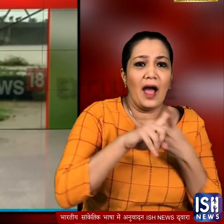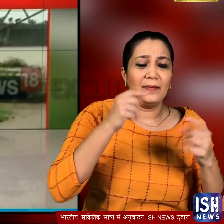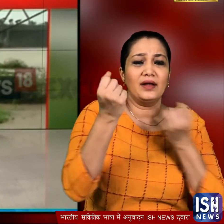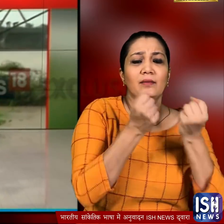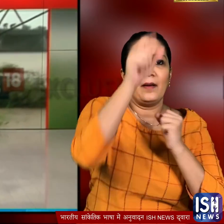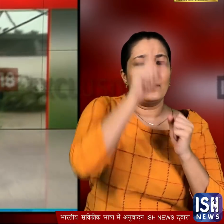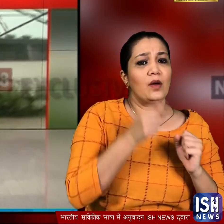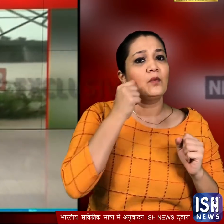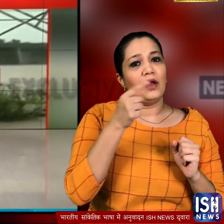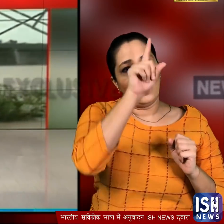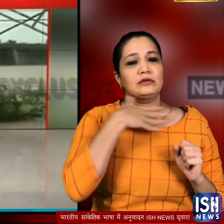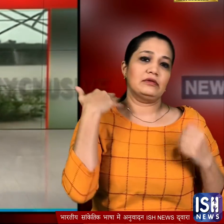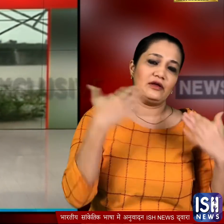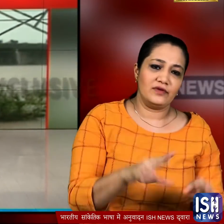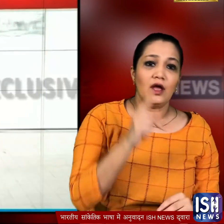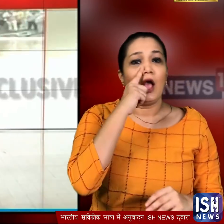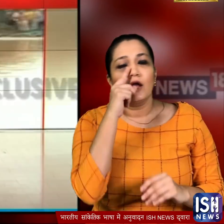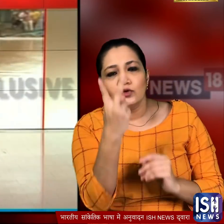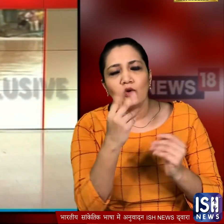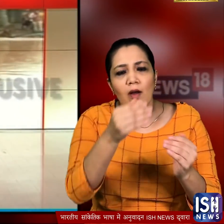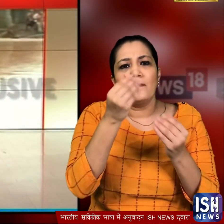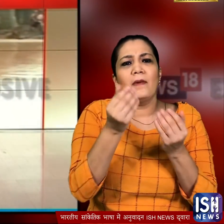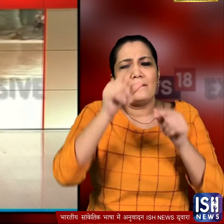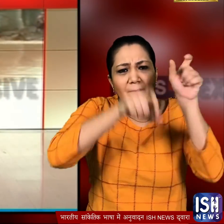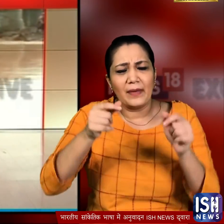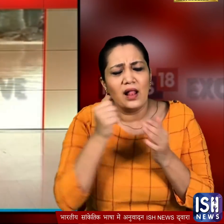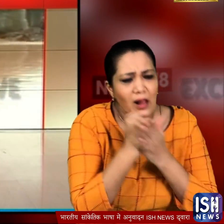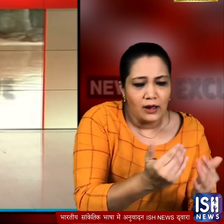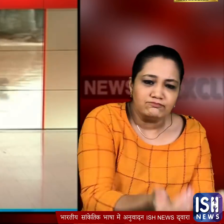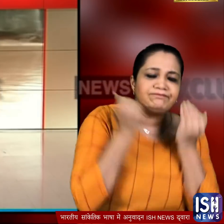सवार एक आदमी की मौत हो गए जबकि दो महिलाओं को आसपास के कुछ लोगों ने डूबने से बचा लिया